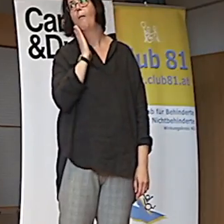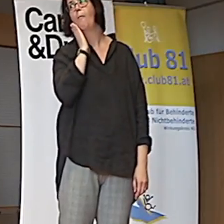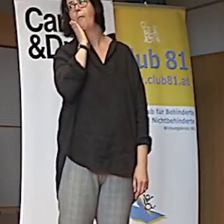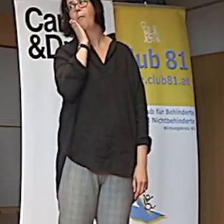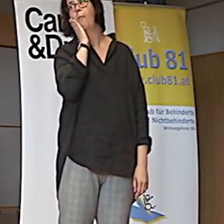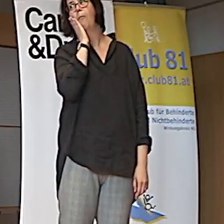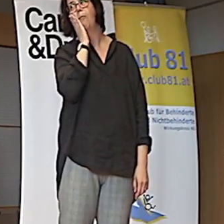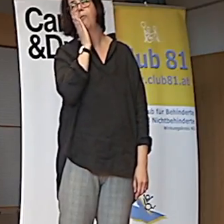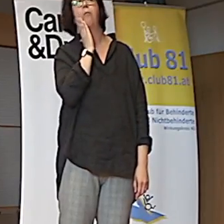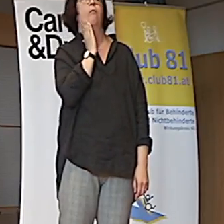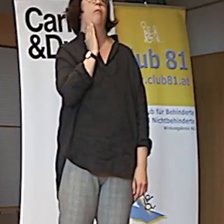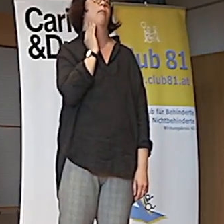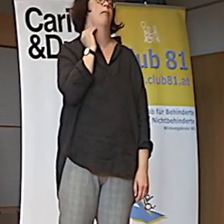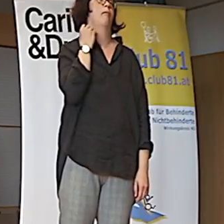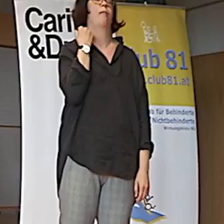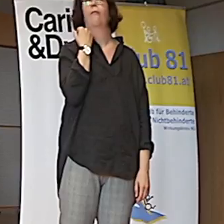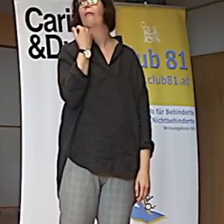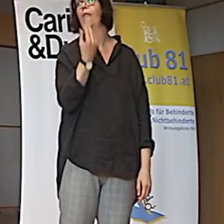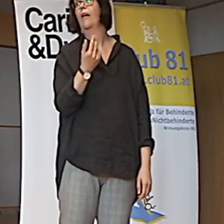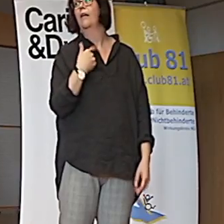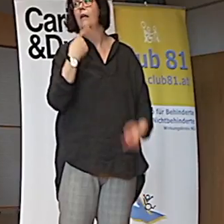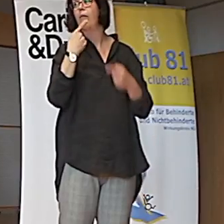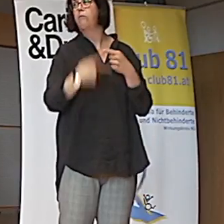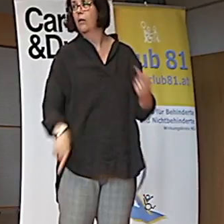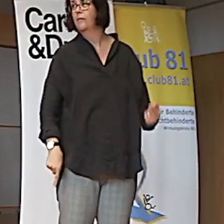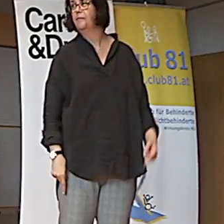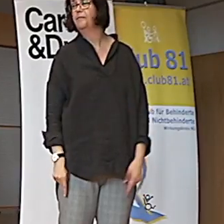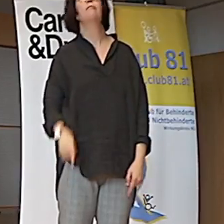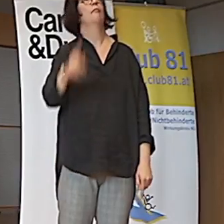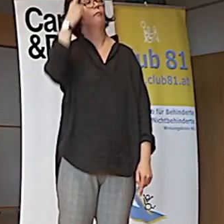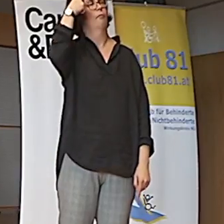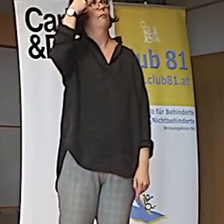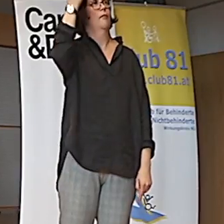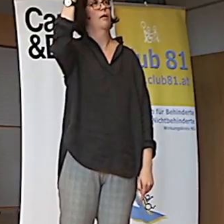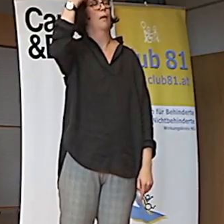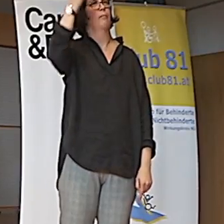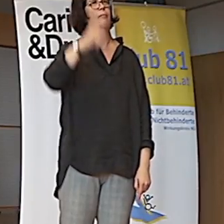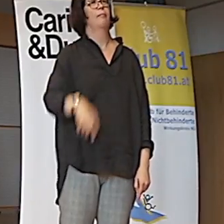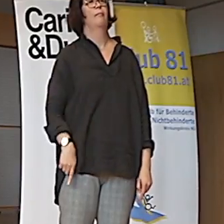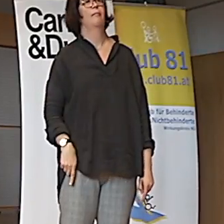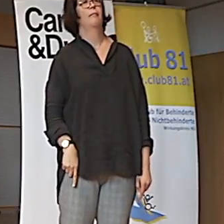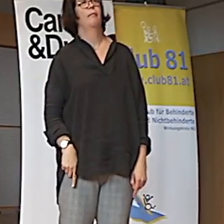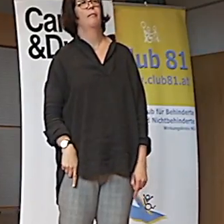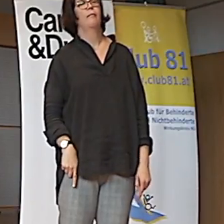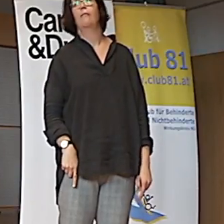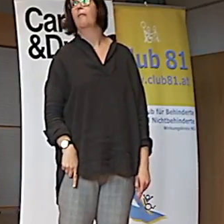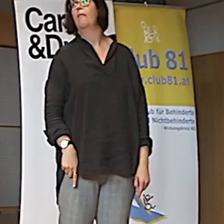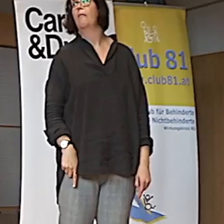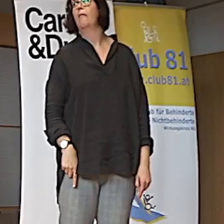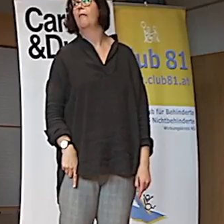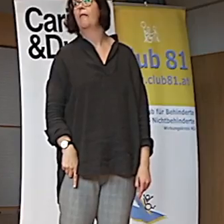Der Fuck. Jetzt ist es mir abgefallen, gell? Ah! Nein? Genau.